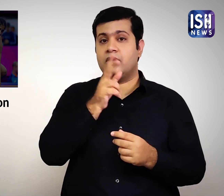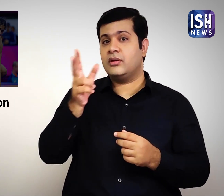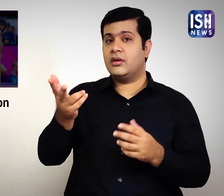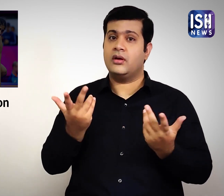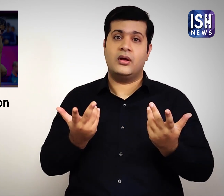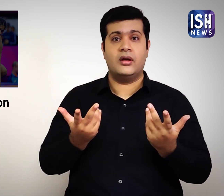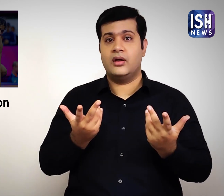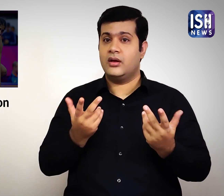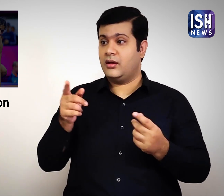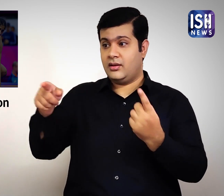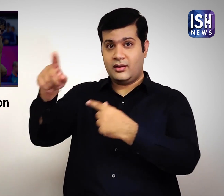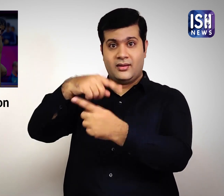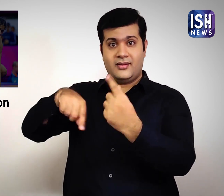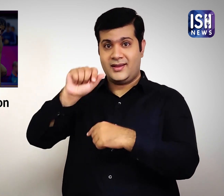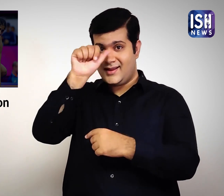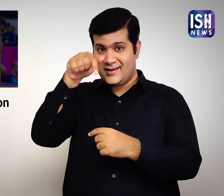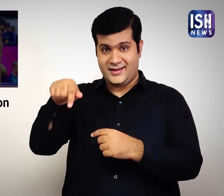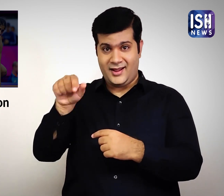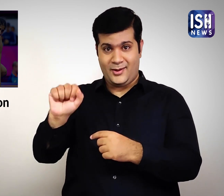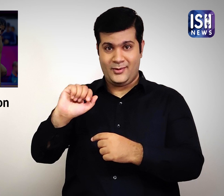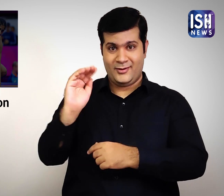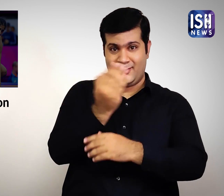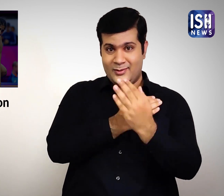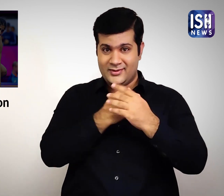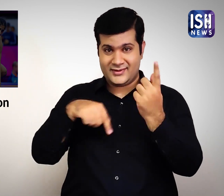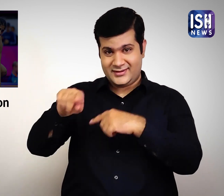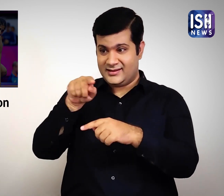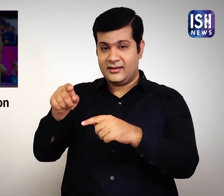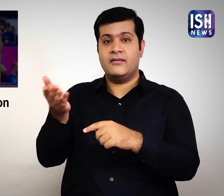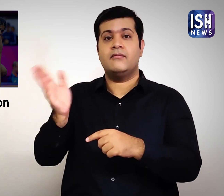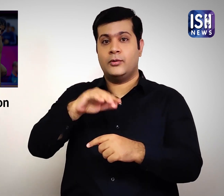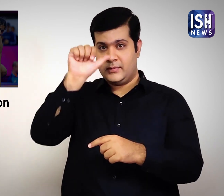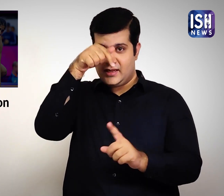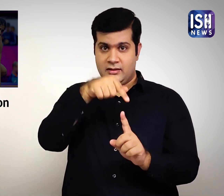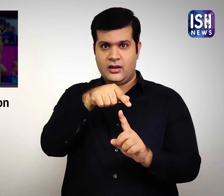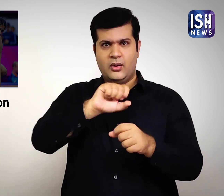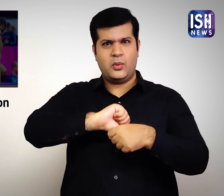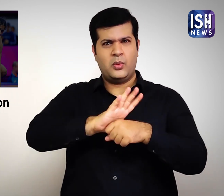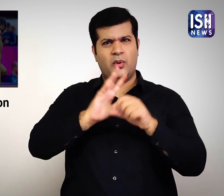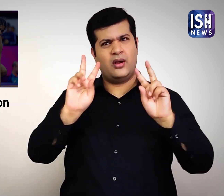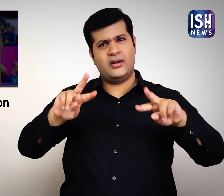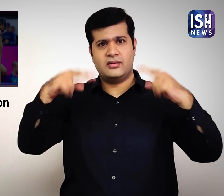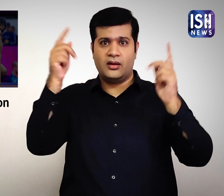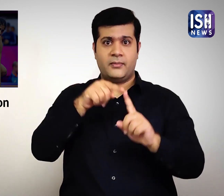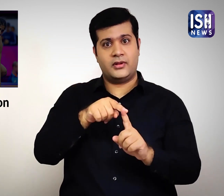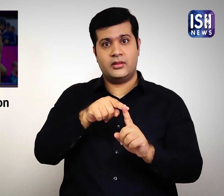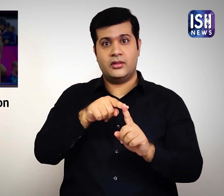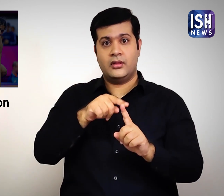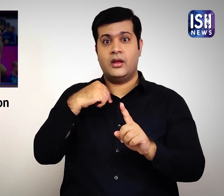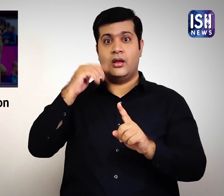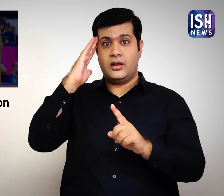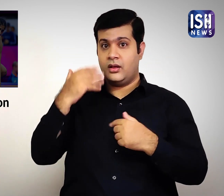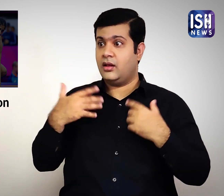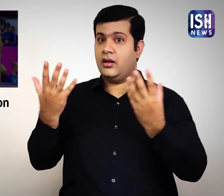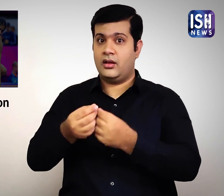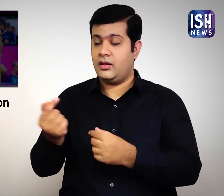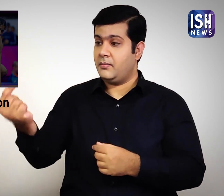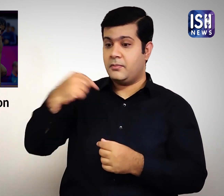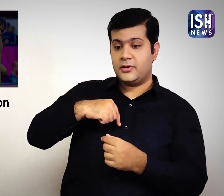विनेश ने तर्क दिया कि उसे करोनवाइरस हो सकता है क्यूकि ये पहलवान भारत से आये थे जहां कई लोग संक्रमित हो रहे है।